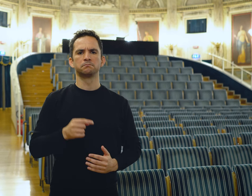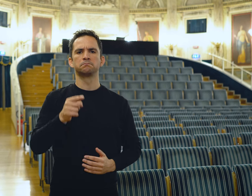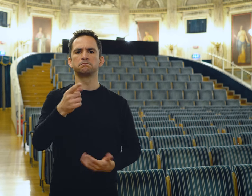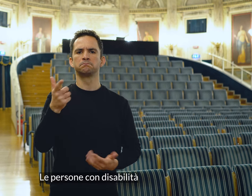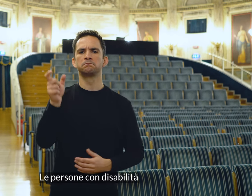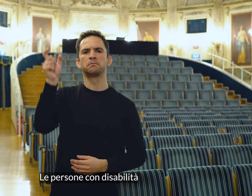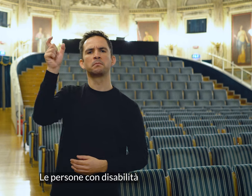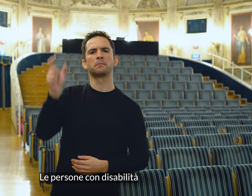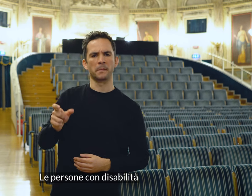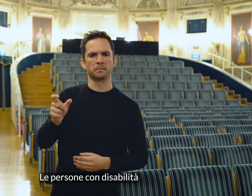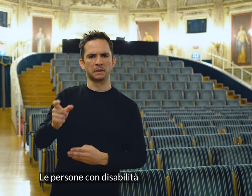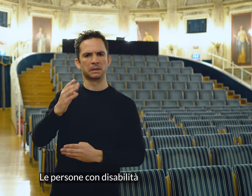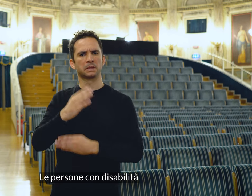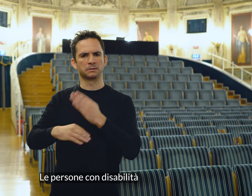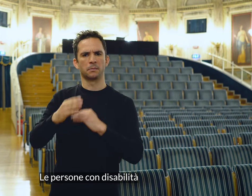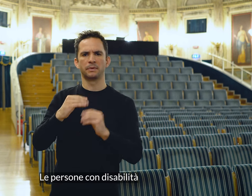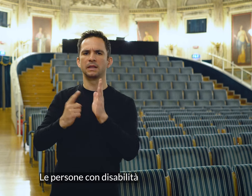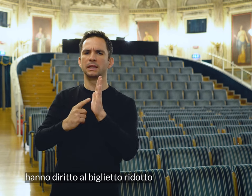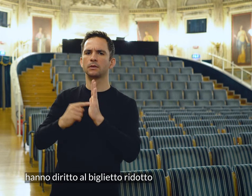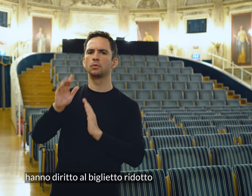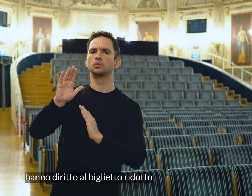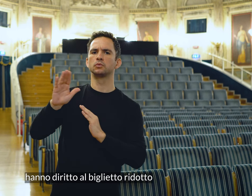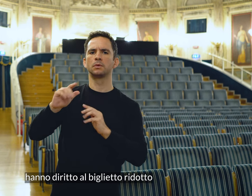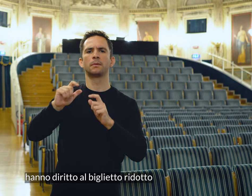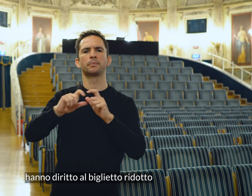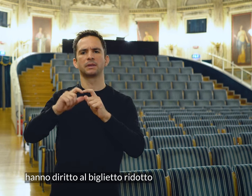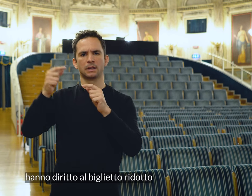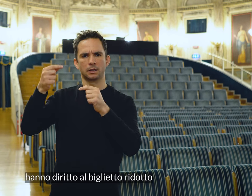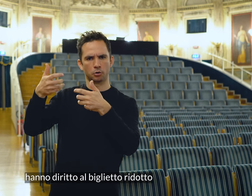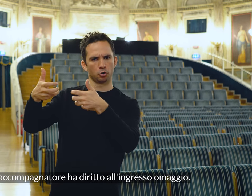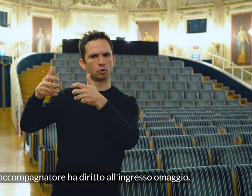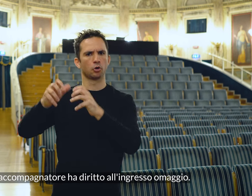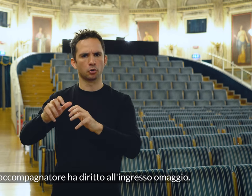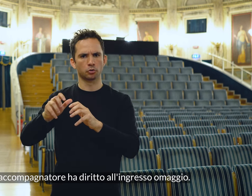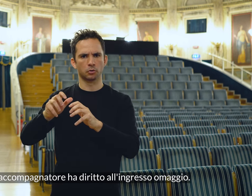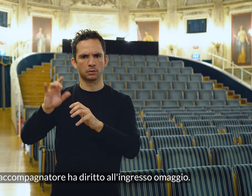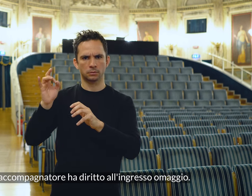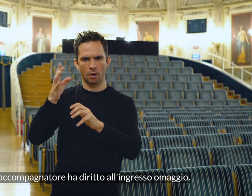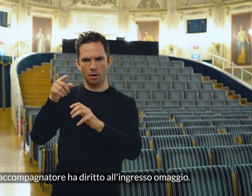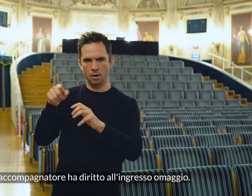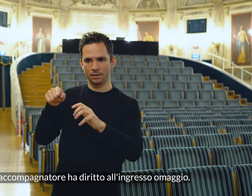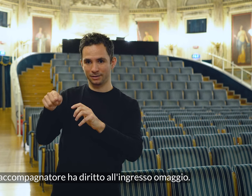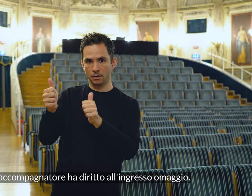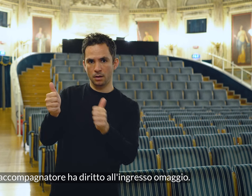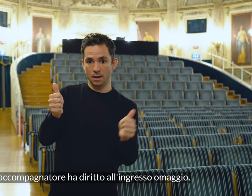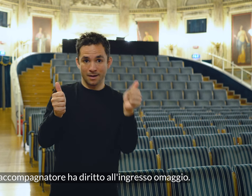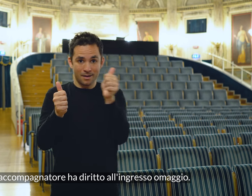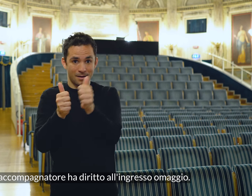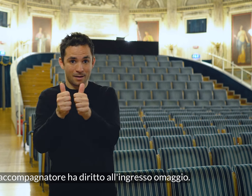Le persone con disabilità hanno diritto al biglietto ridotto e l'accompagnatore ha diritto all'ingresso